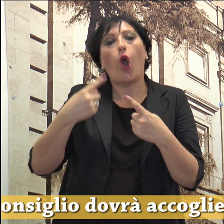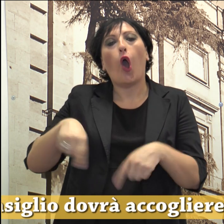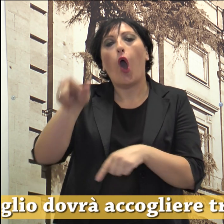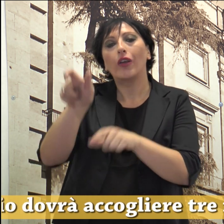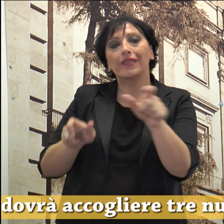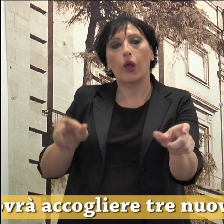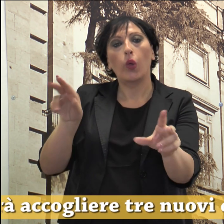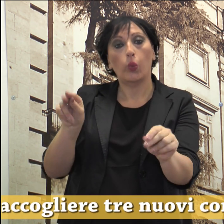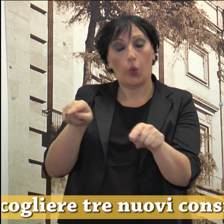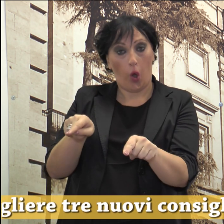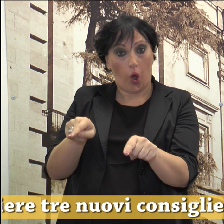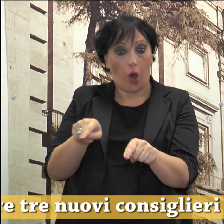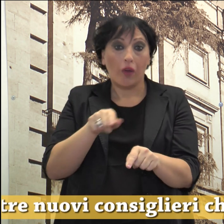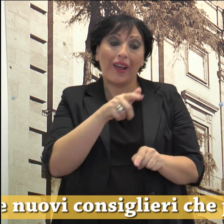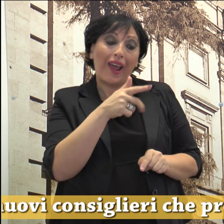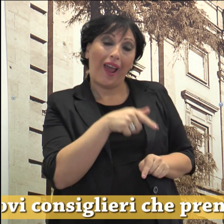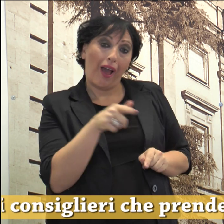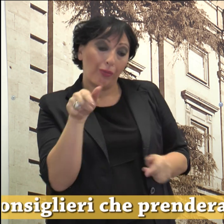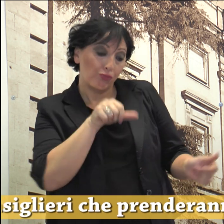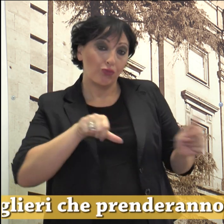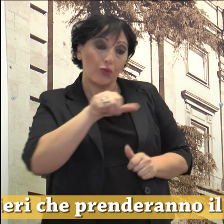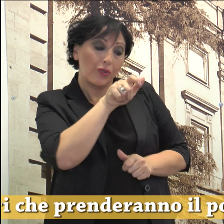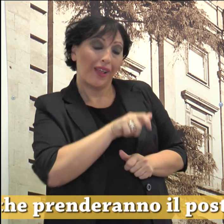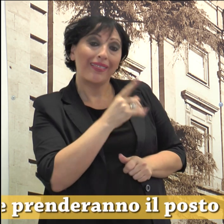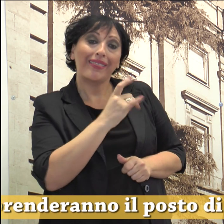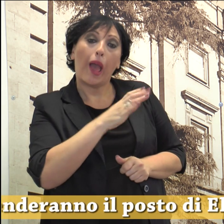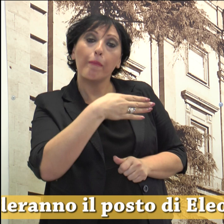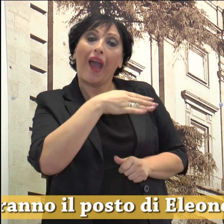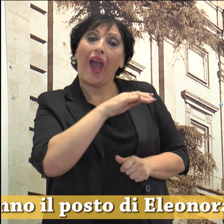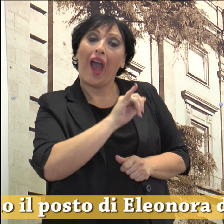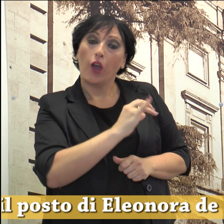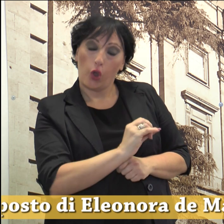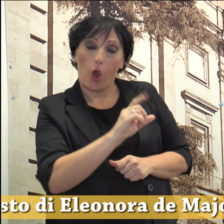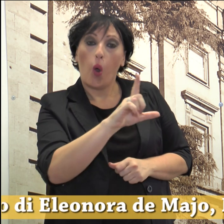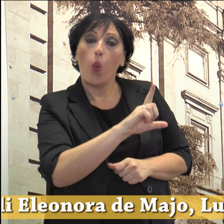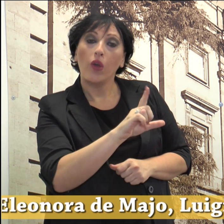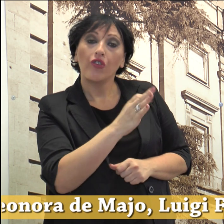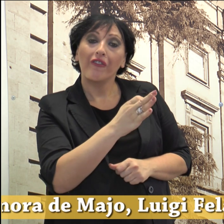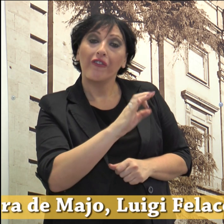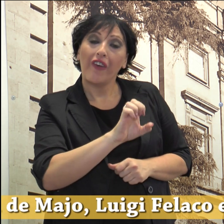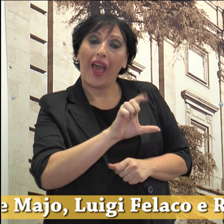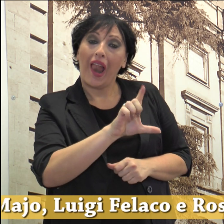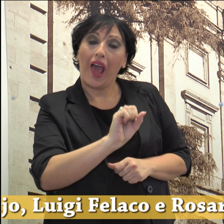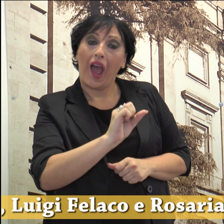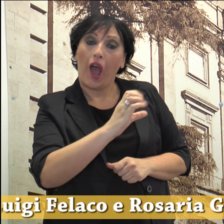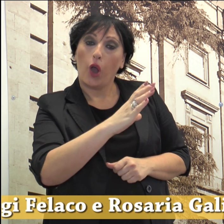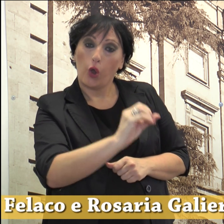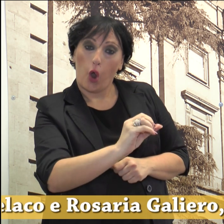prenderanno il posto di Eleonora De Maio, Luigi Felaco e Rosaria Galiero